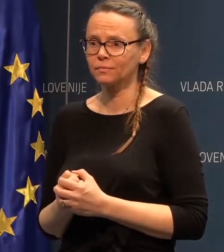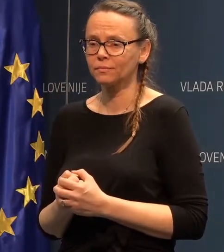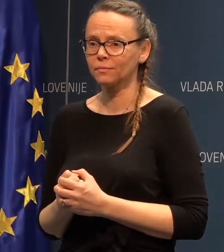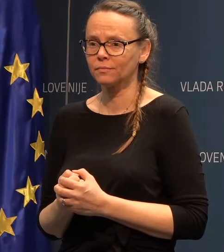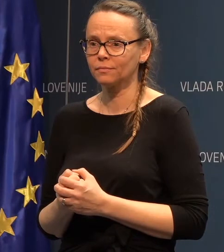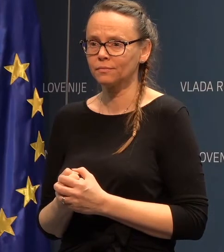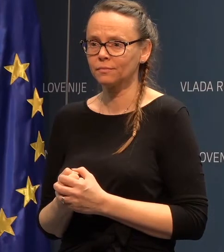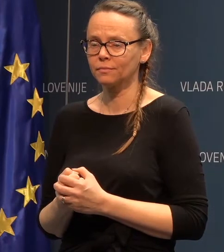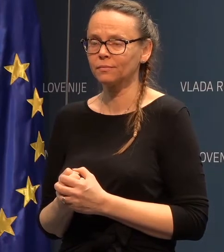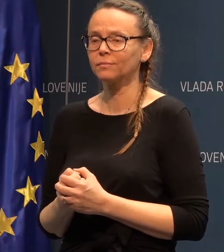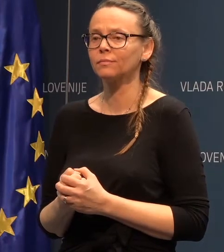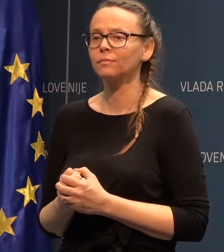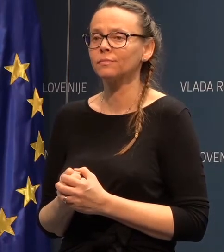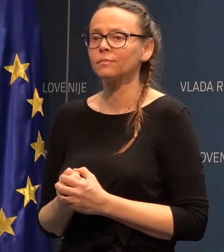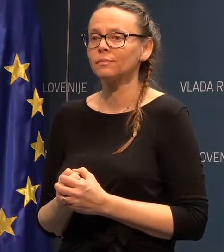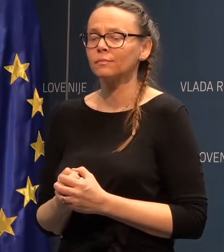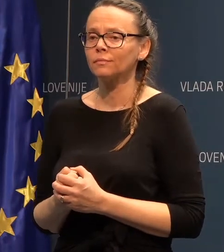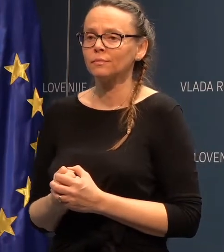tukaj, Aluško? Ja, da.